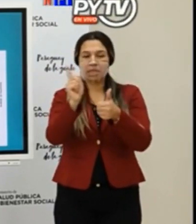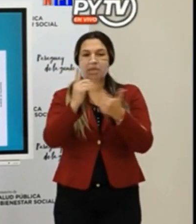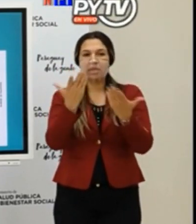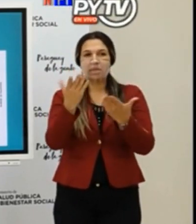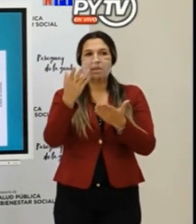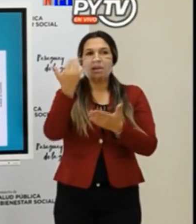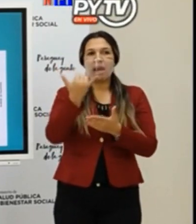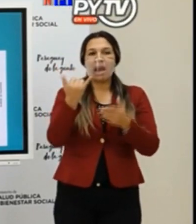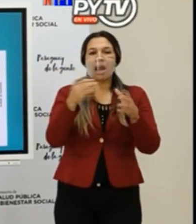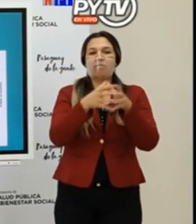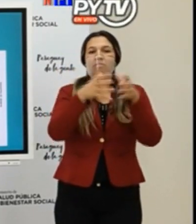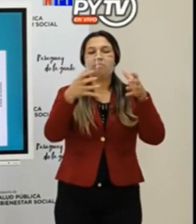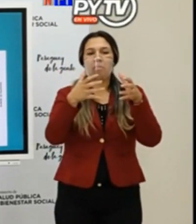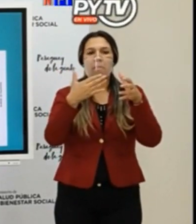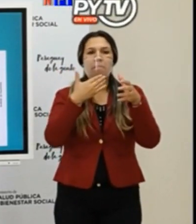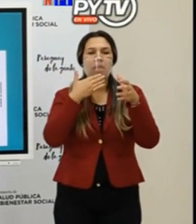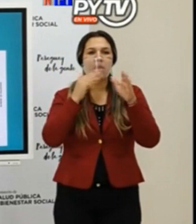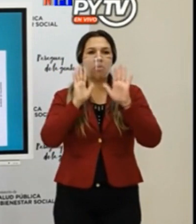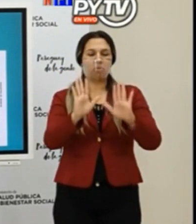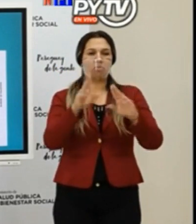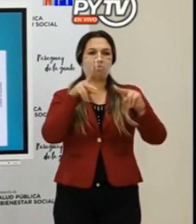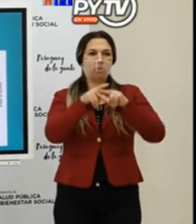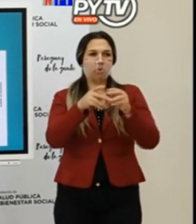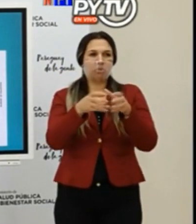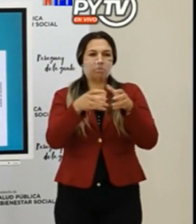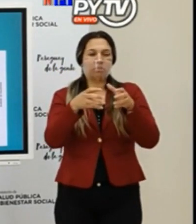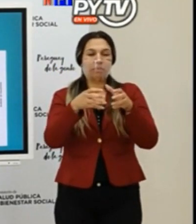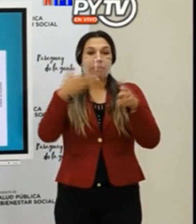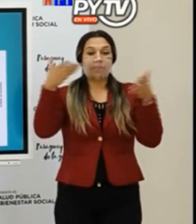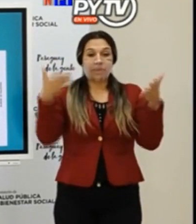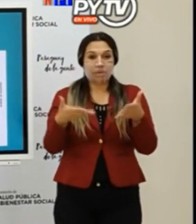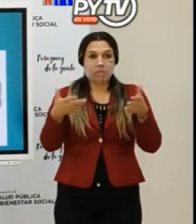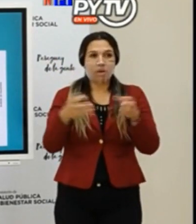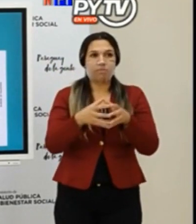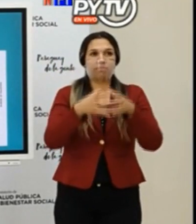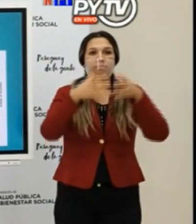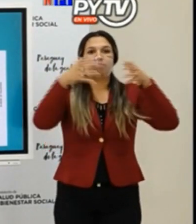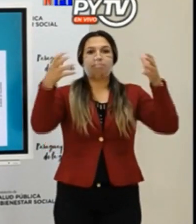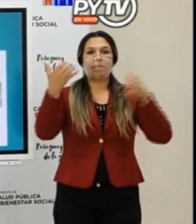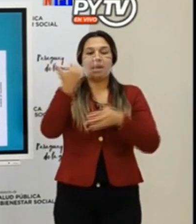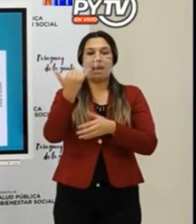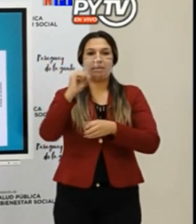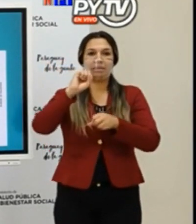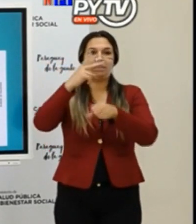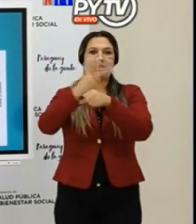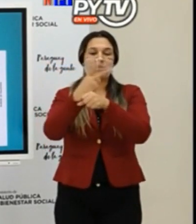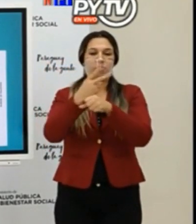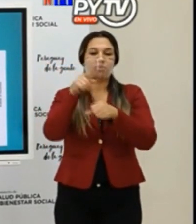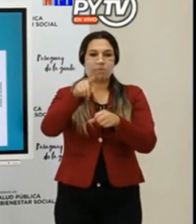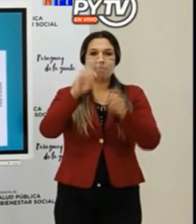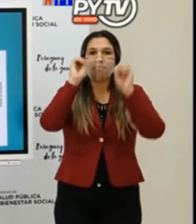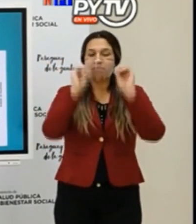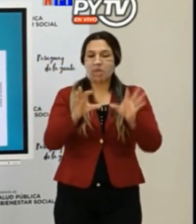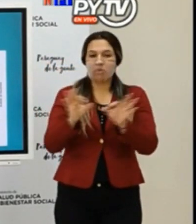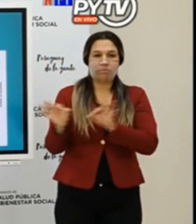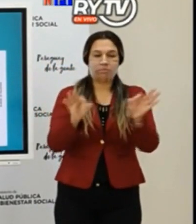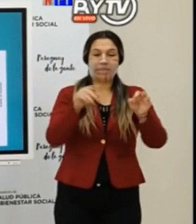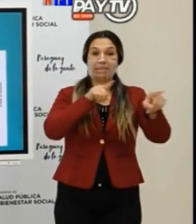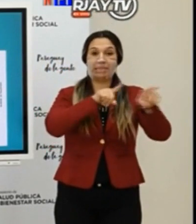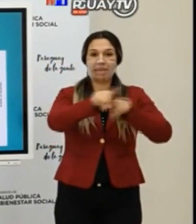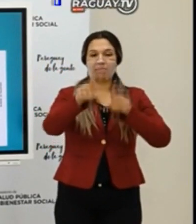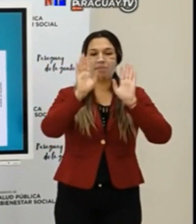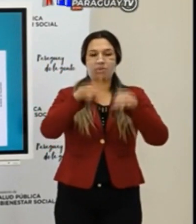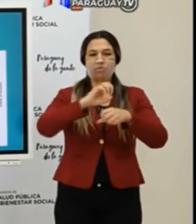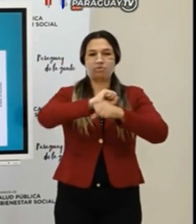fue una primera ola aplanada. Tenemos una segunda ola bien marcada con el ingreso de la nueva variante, que es mucho más contagiosa, que es justamente 2